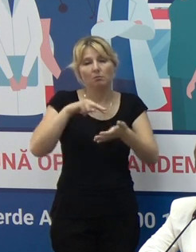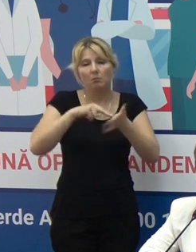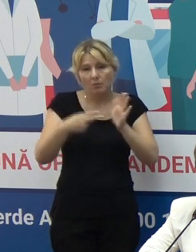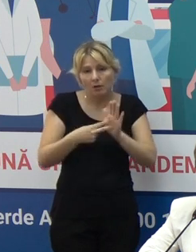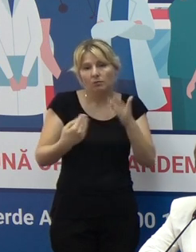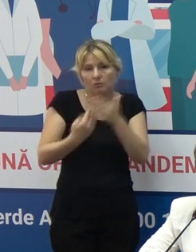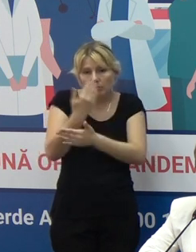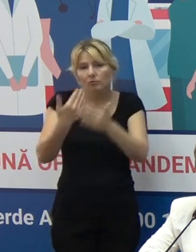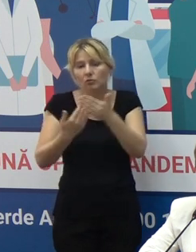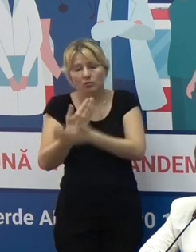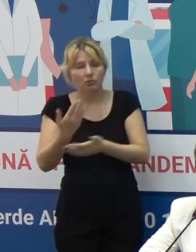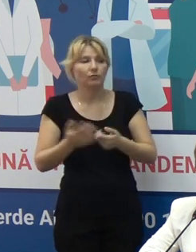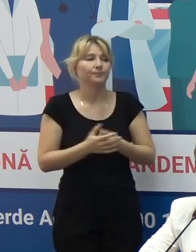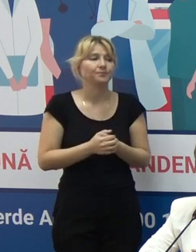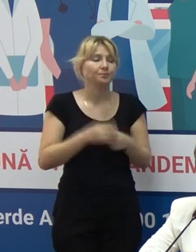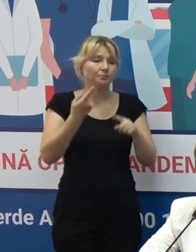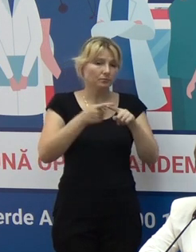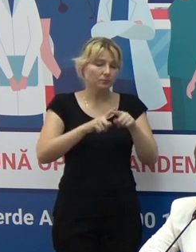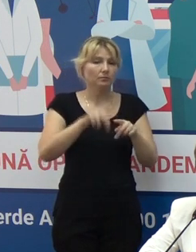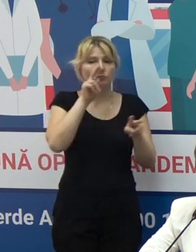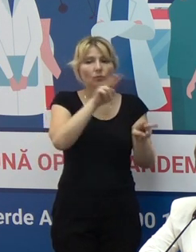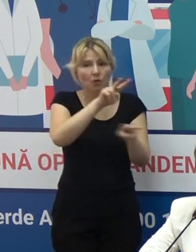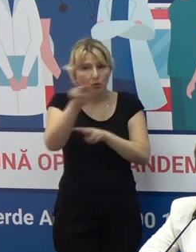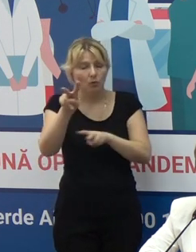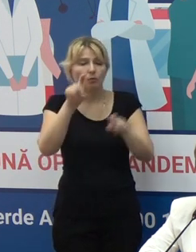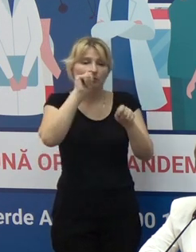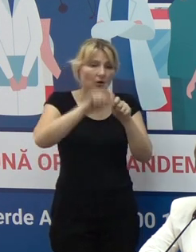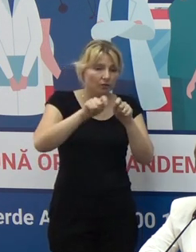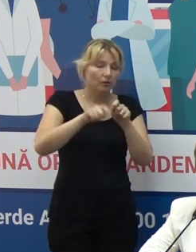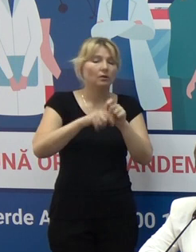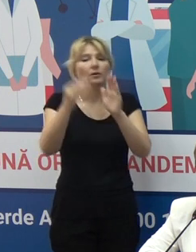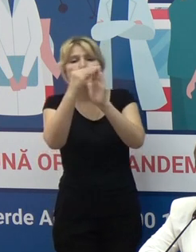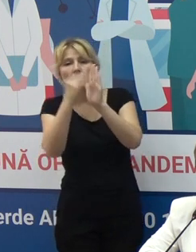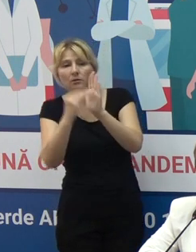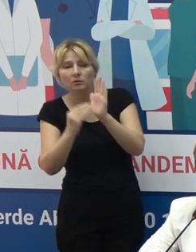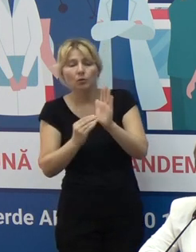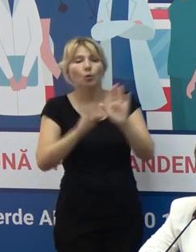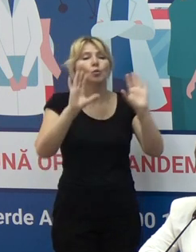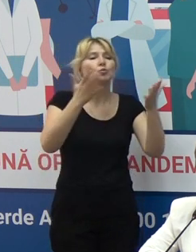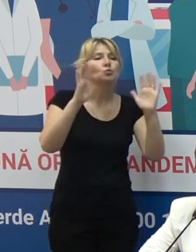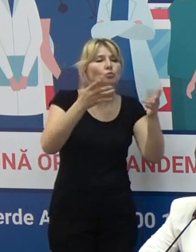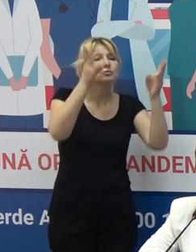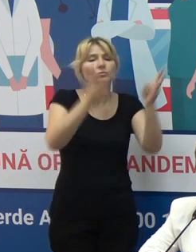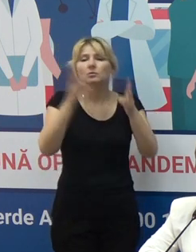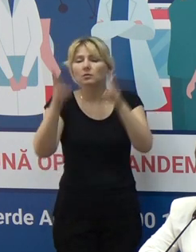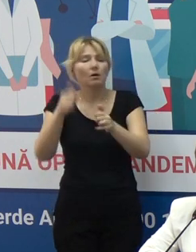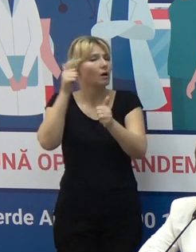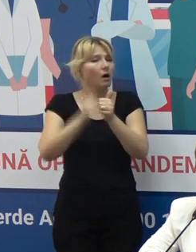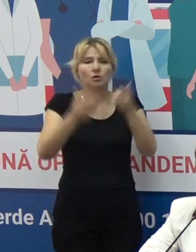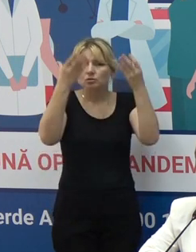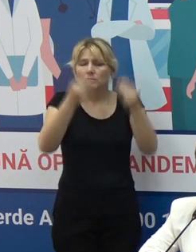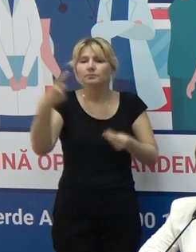de aceea și se realizează monitorizarea cazurilor zilnică,